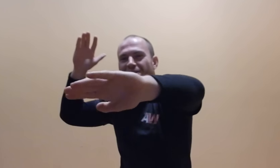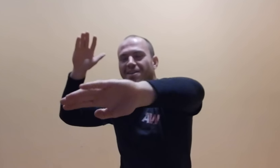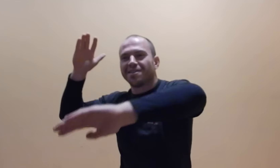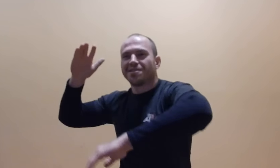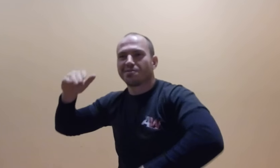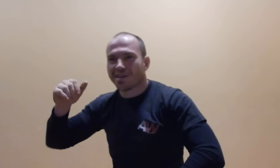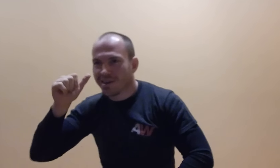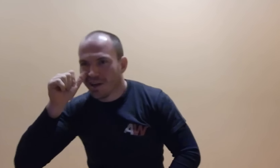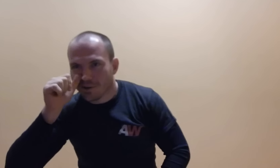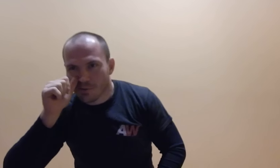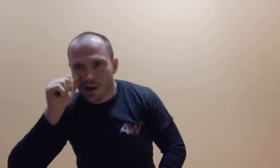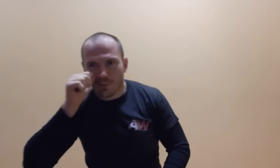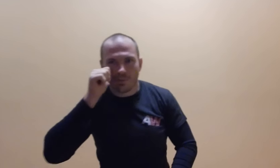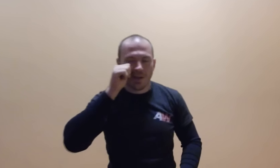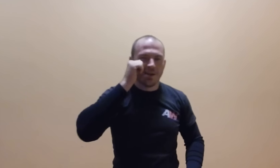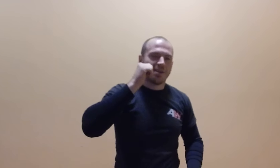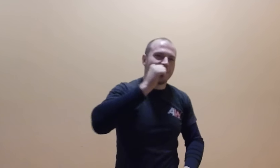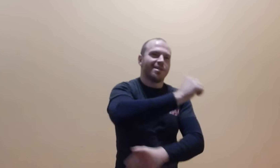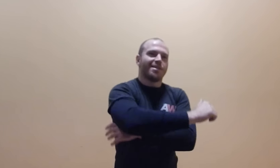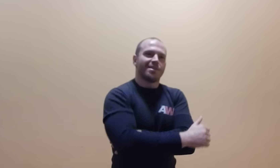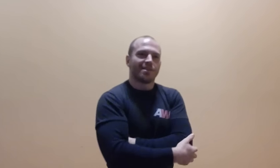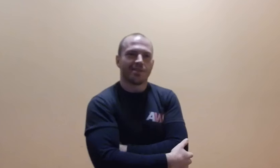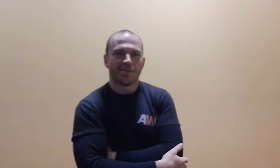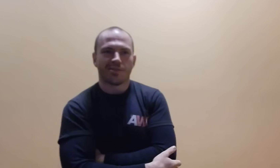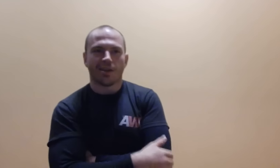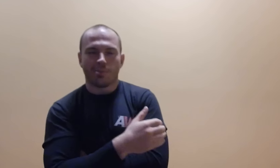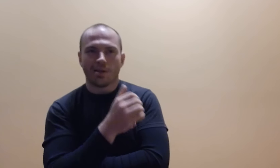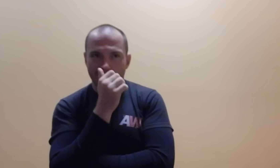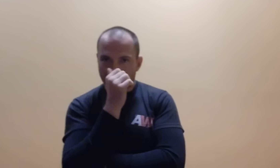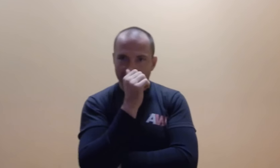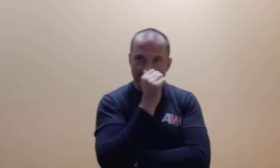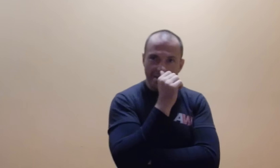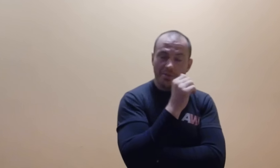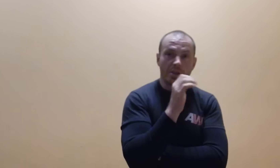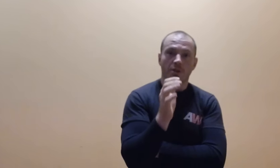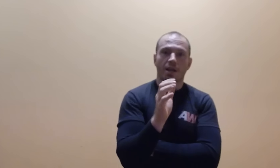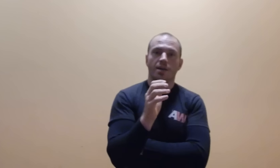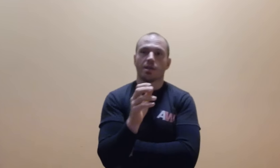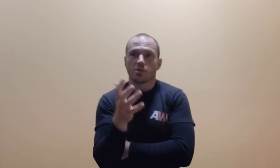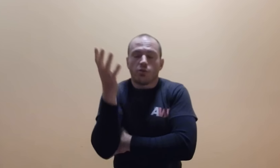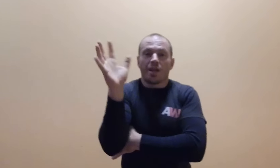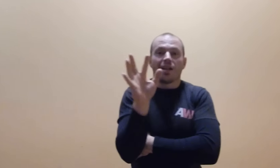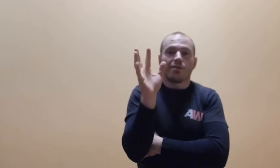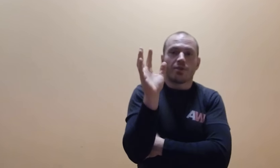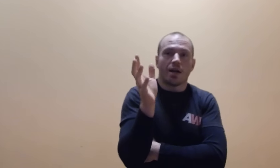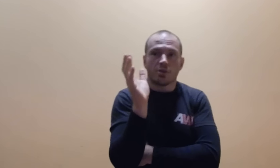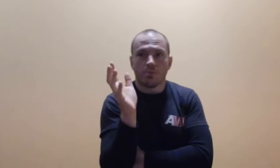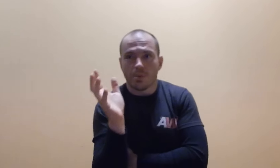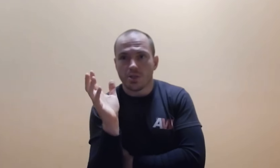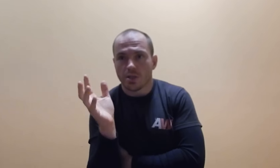ciachnięcie tutaj łapą w ten, bardzo, bardzo fajne trafienia. Reakcja jest dowolna, ale ja w każdym momencie